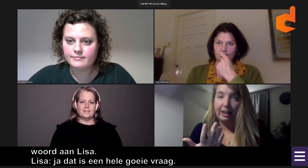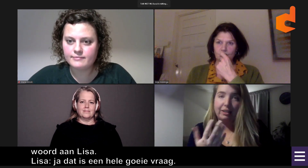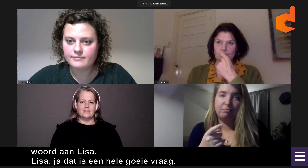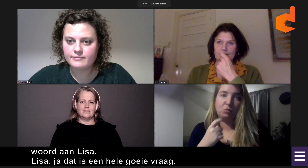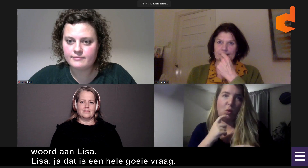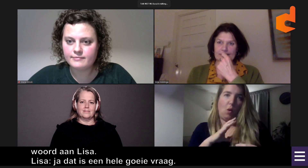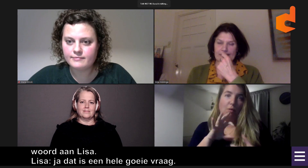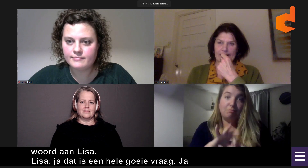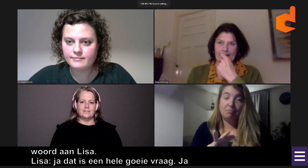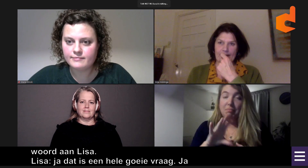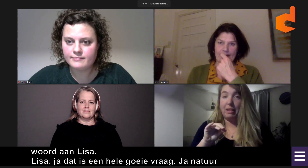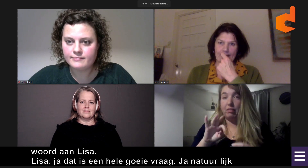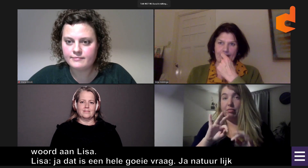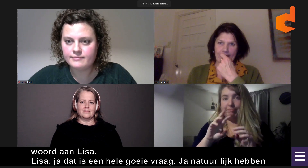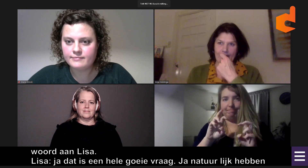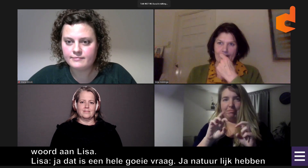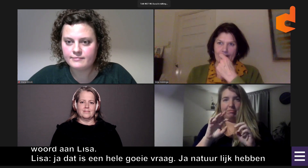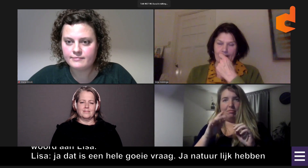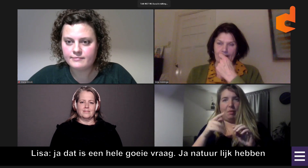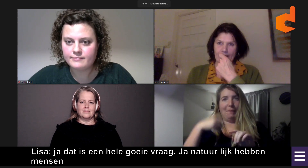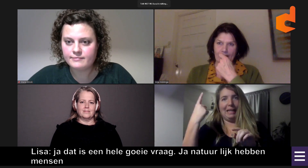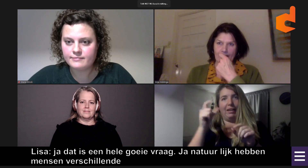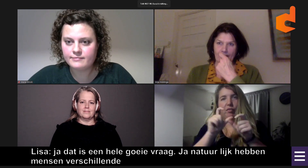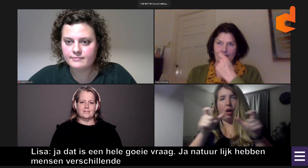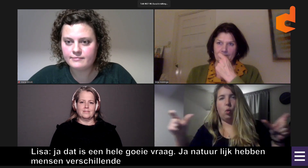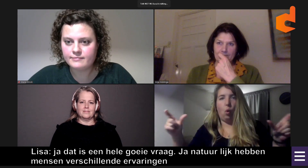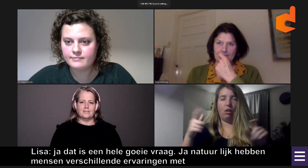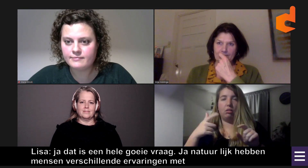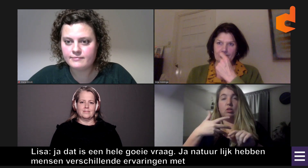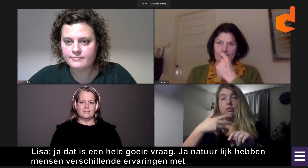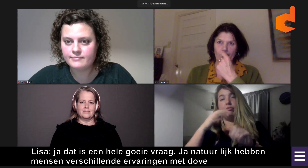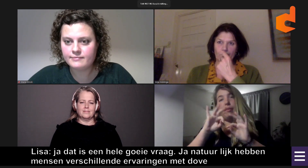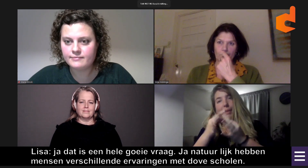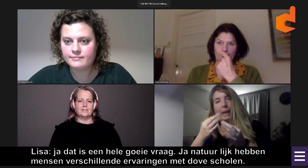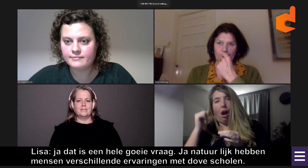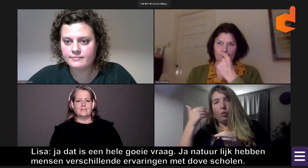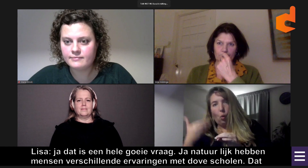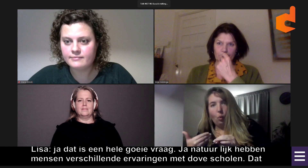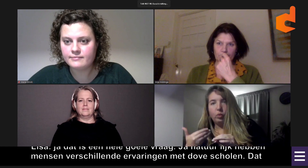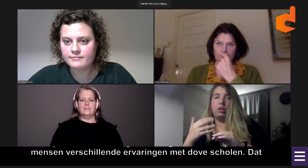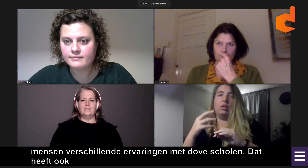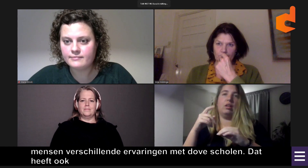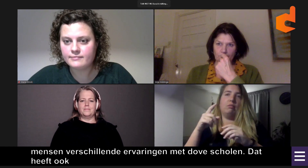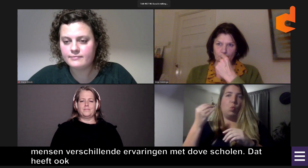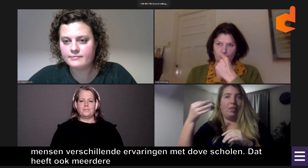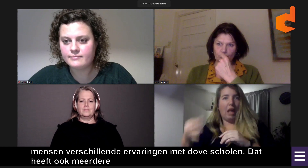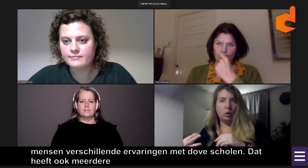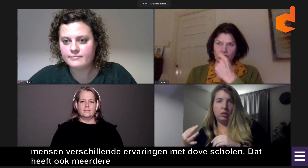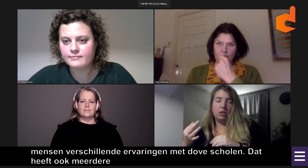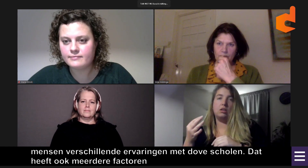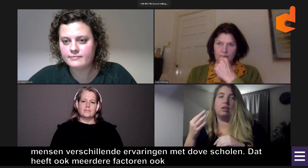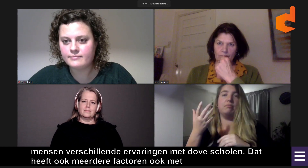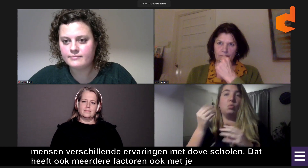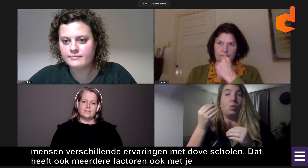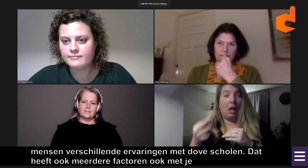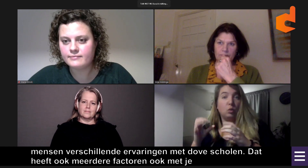Ja, natuurlijk hebben mensen ook verschillende ervaringen met dovenscholen. Dat heeft natuurlijk ook met meerdere factoren te maken. Ook met je achtergrond, je